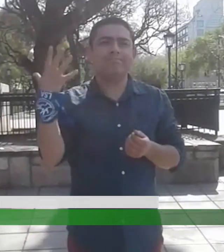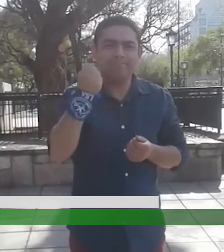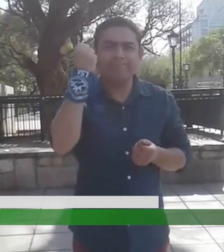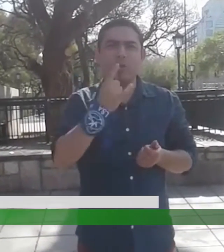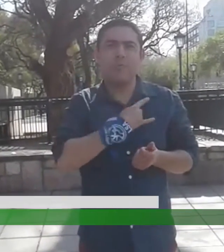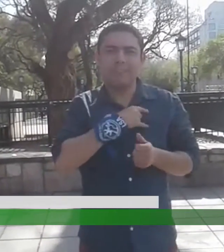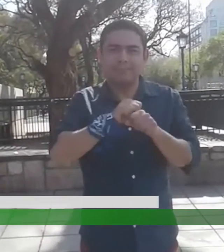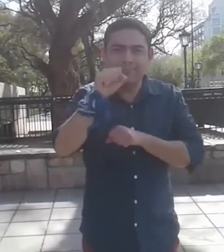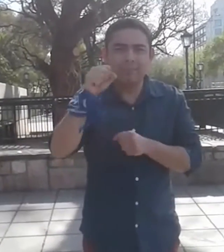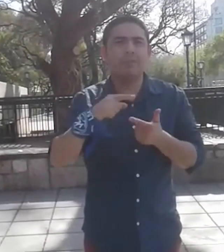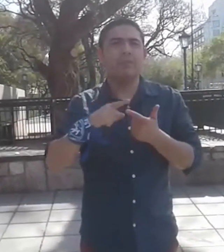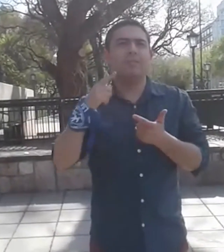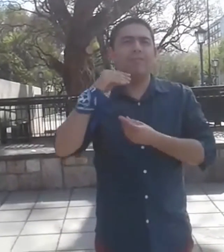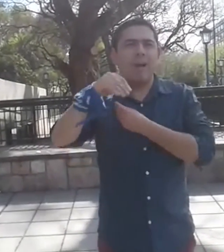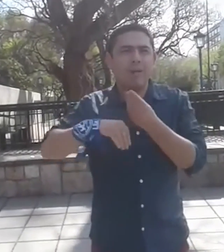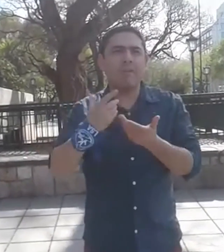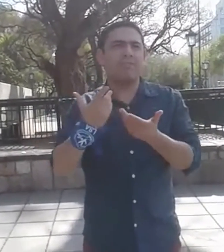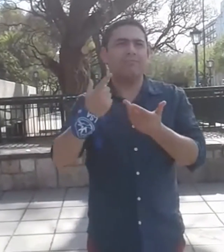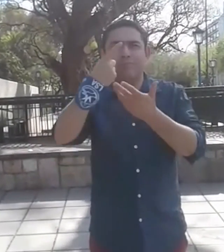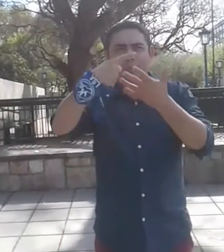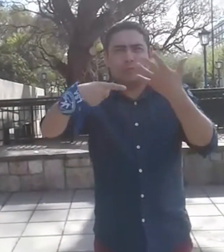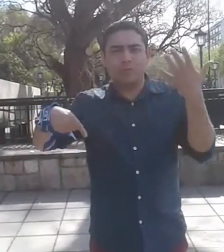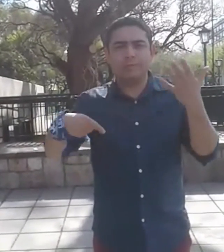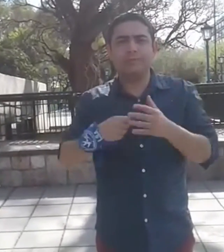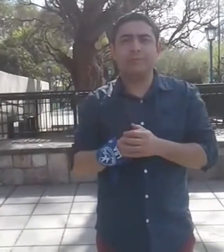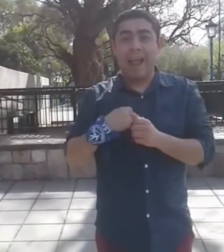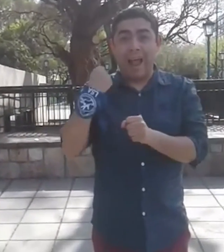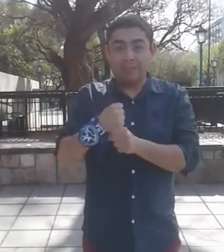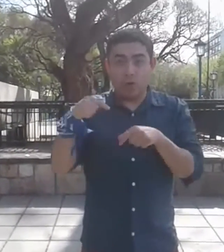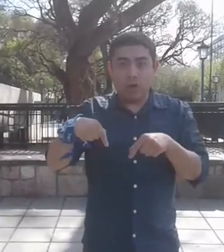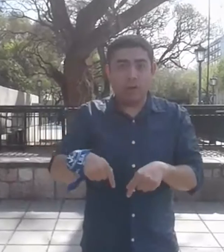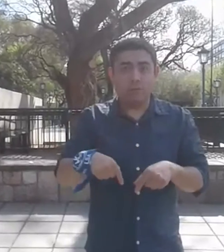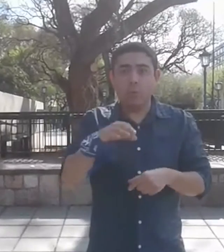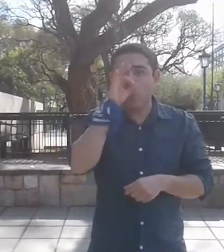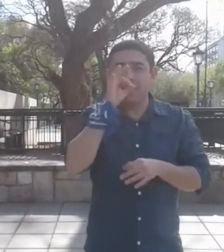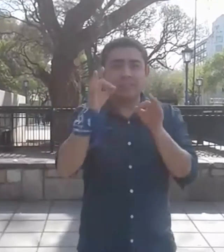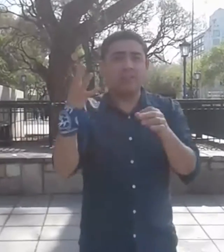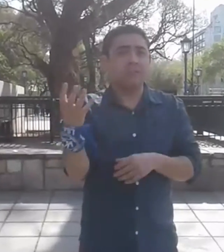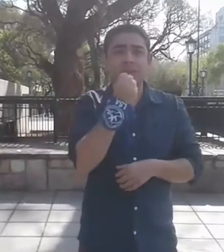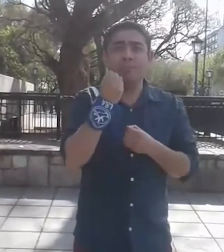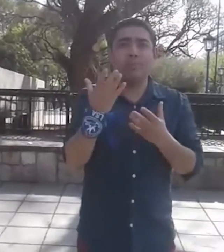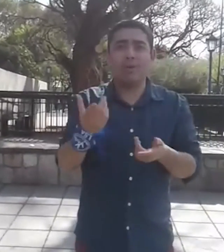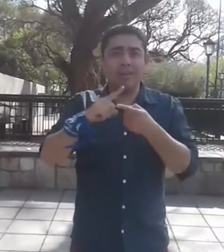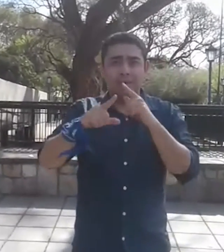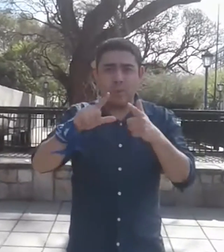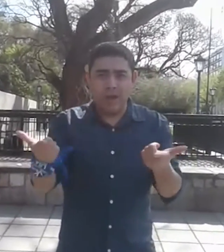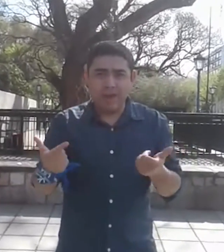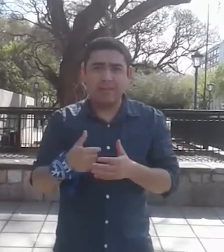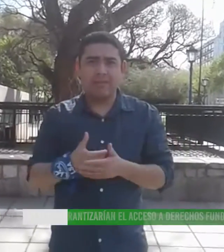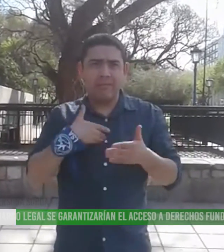el futuro poder conseguir diferentes objetivos, como estudiar en la universidad, con mi familia, bueno, diferentes objetivos que tenía. Hoy no puedo conseguir eso, porque